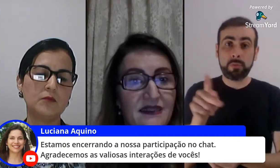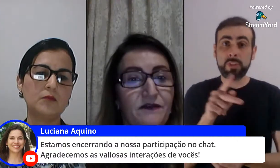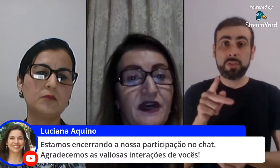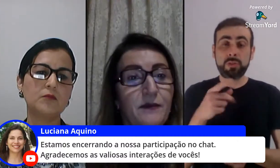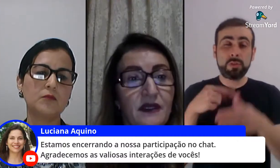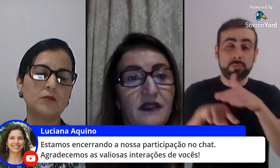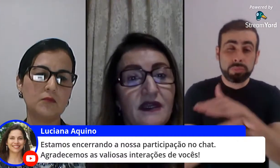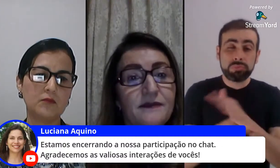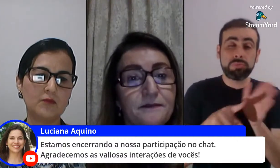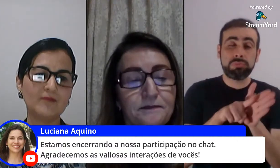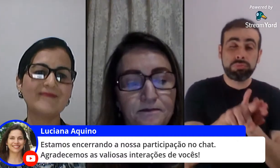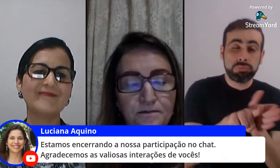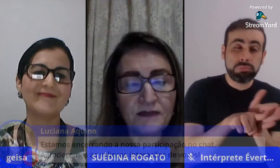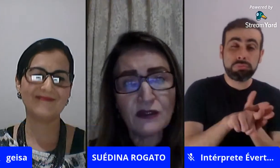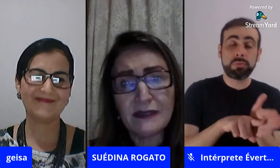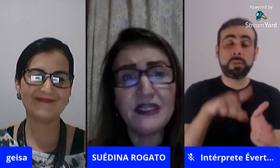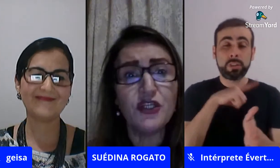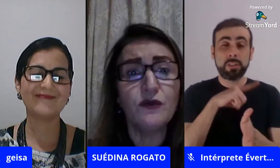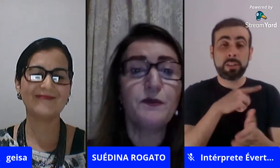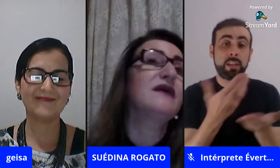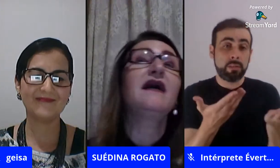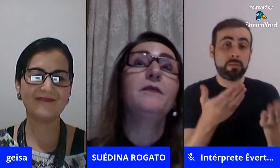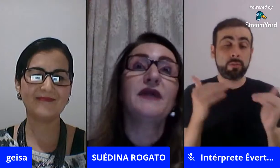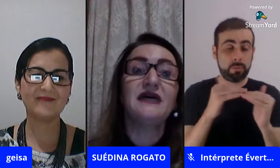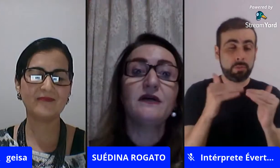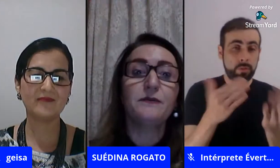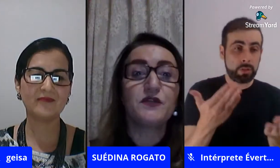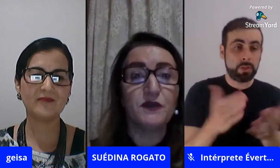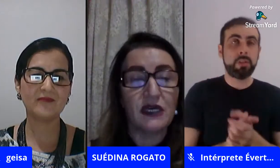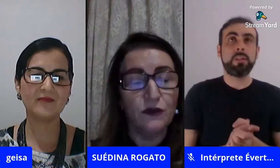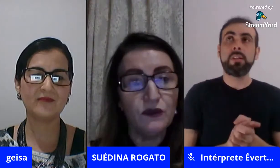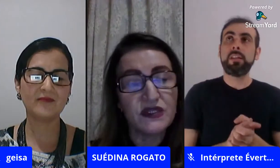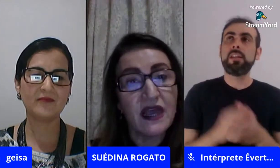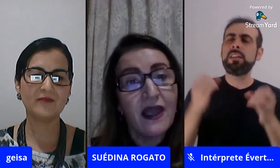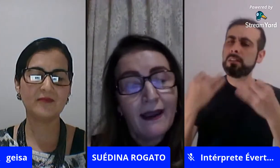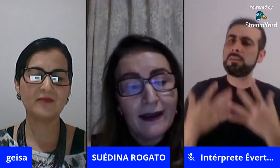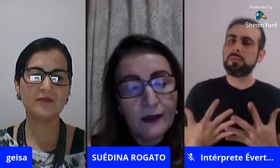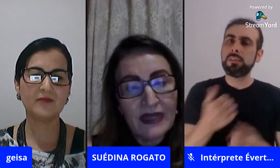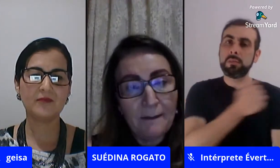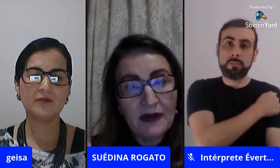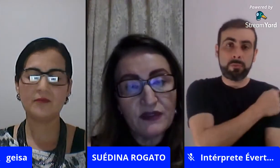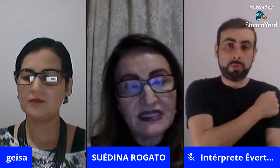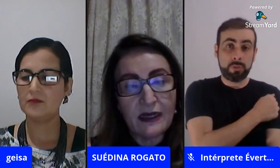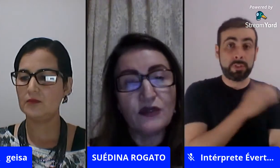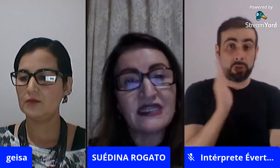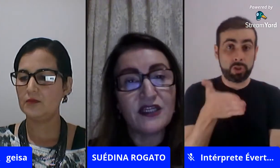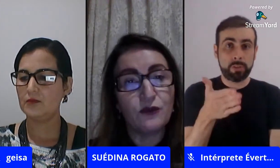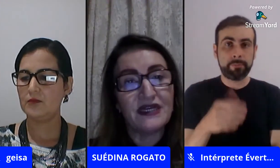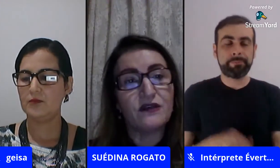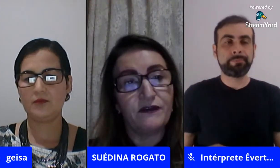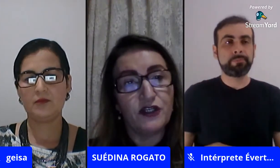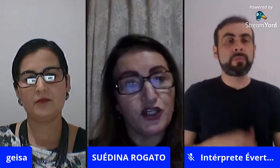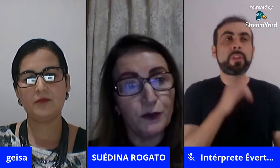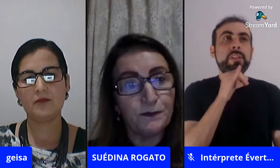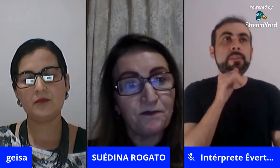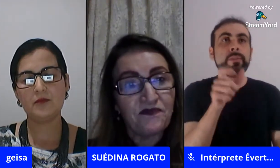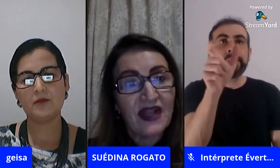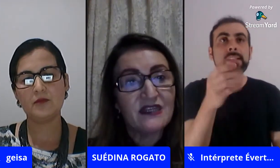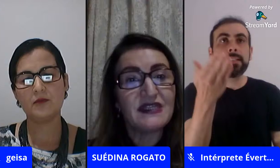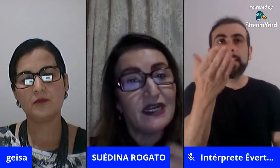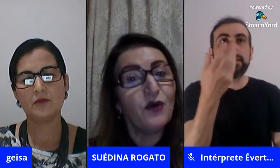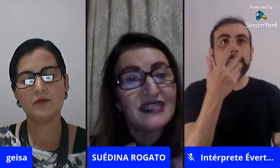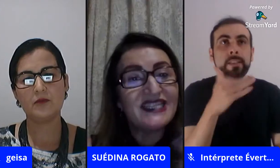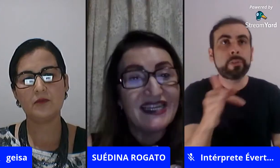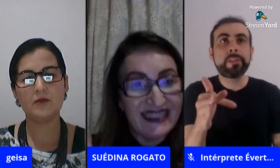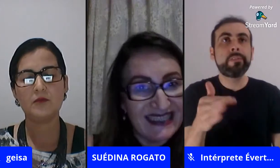também um pouco mais essa ferramenta eu sempre digo para os meus alunos que não dá para você gostar de educação infantil